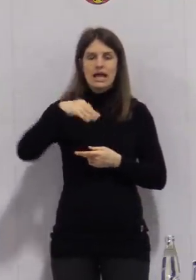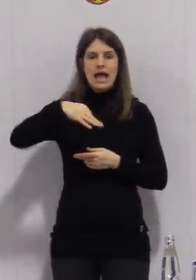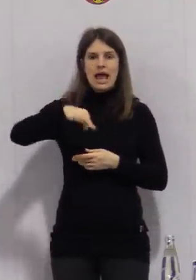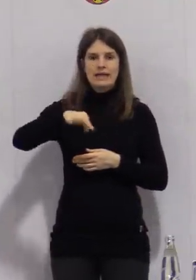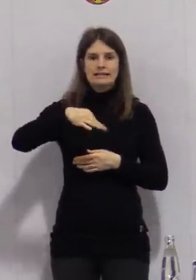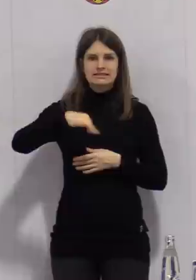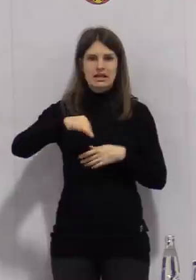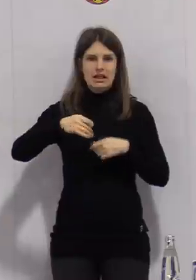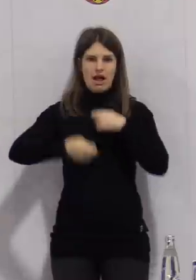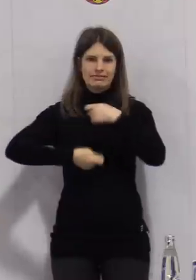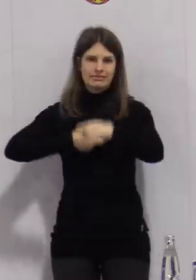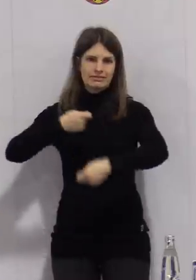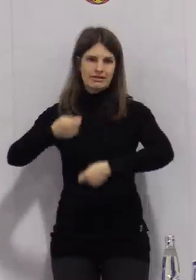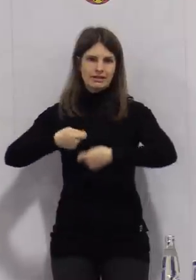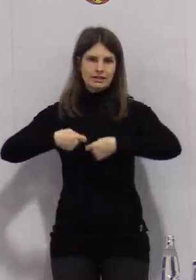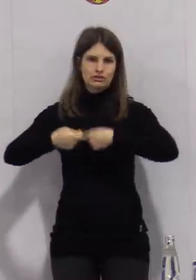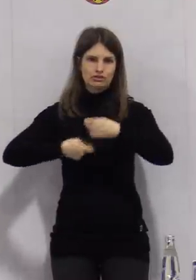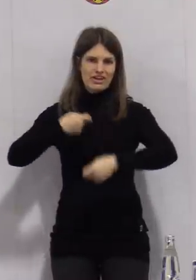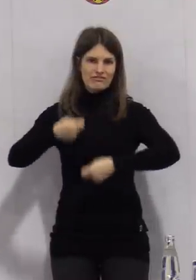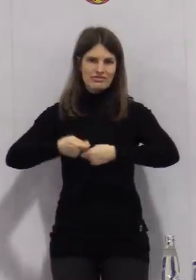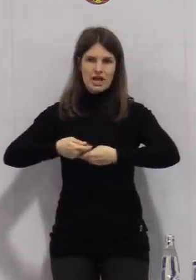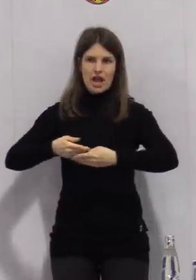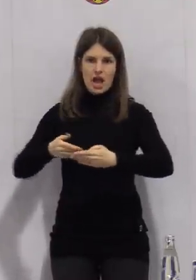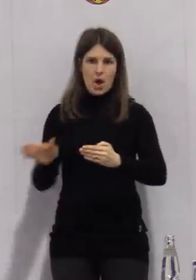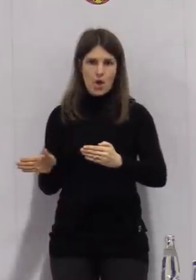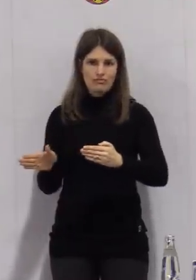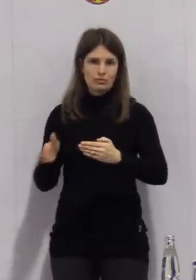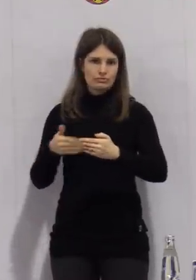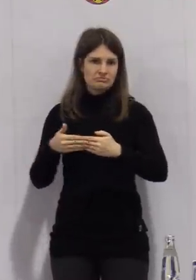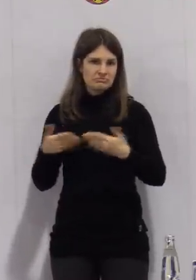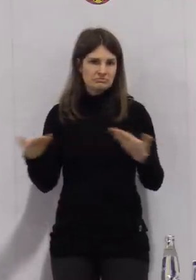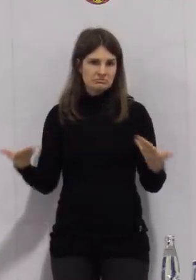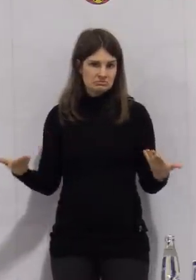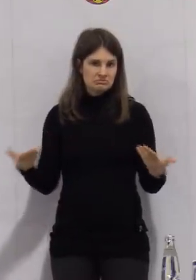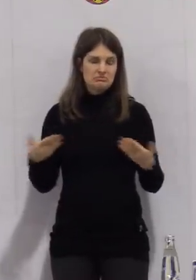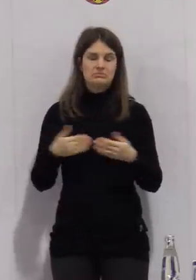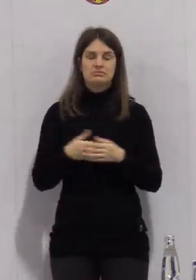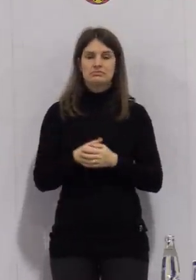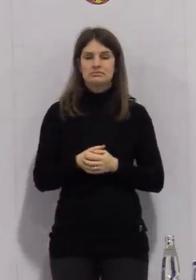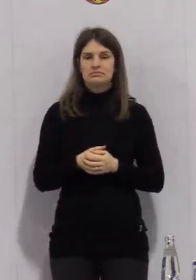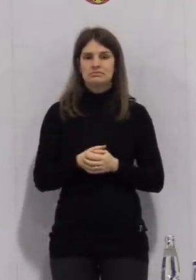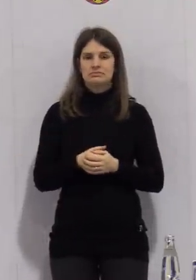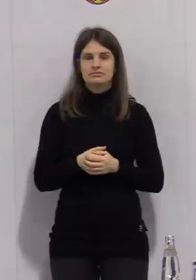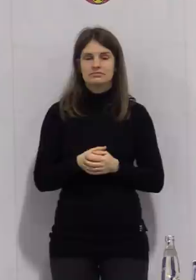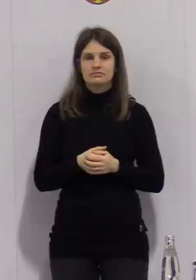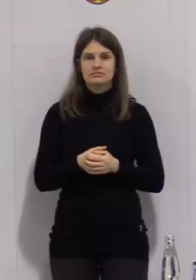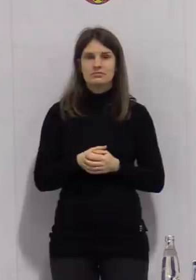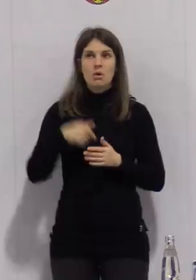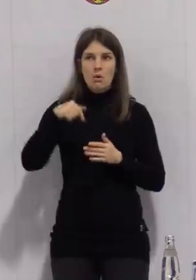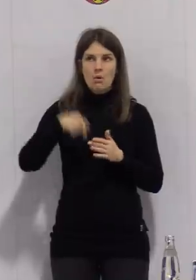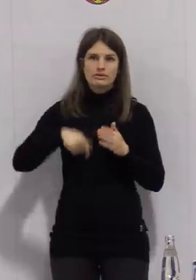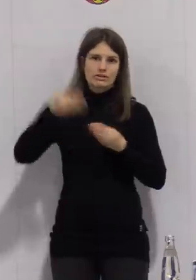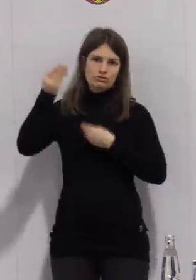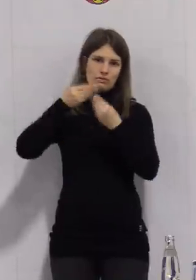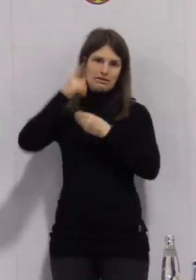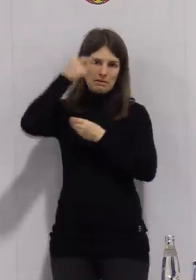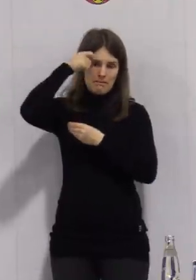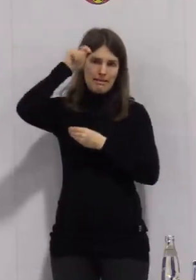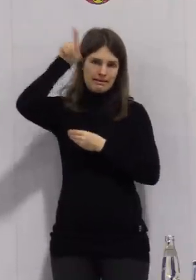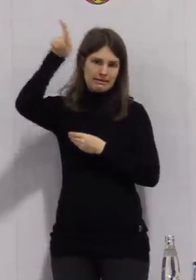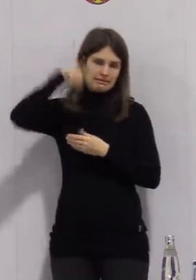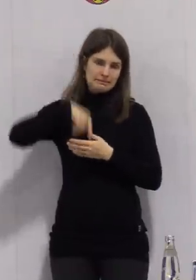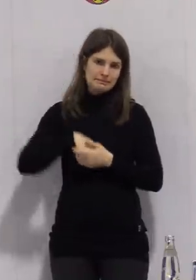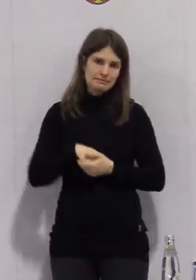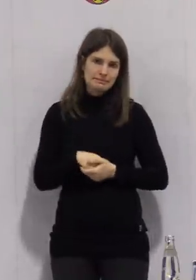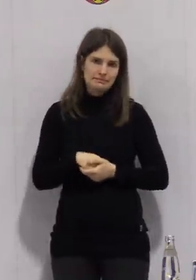und der Auswirkung von hohen Infektionszahlen, die dann möglicherweise weniger oder